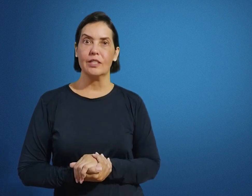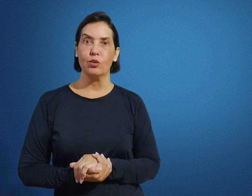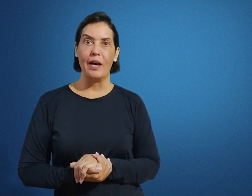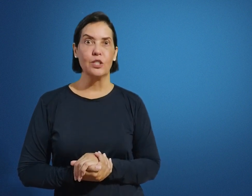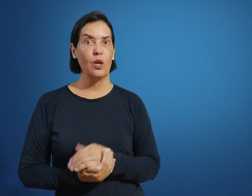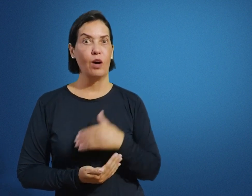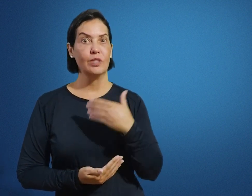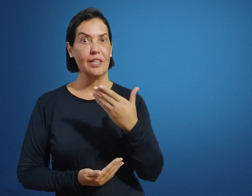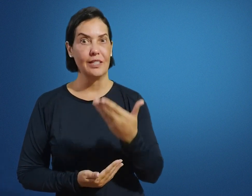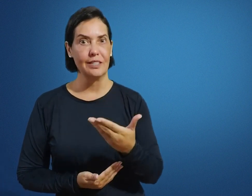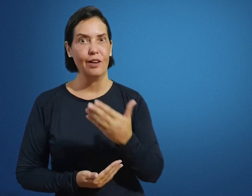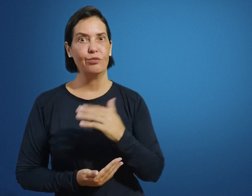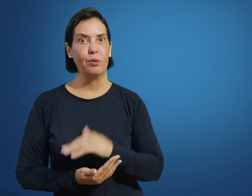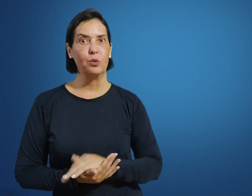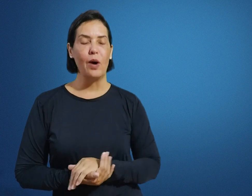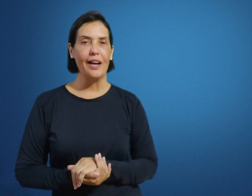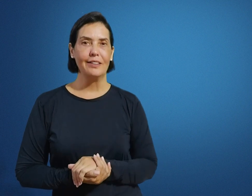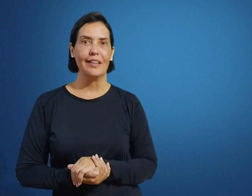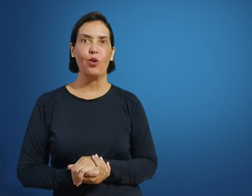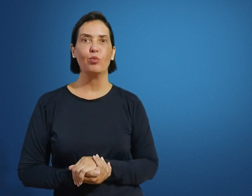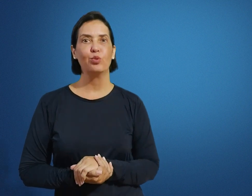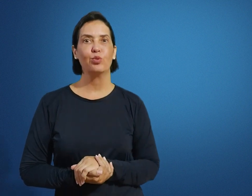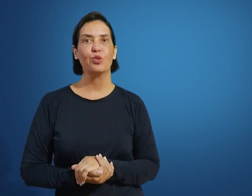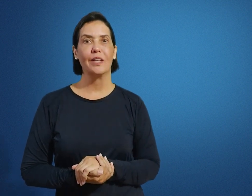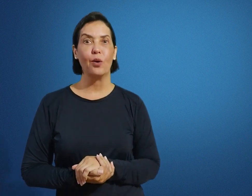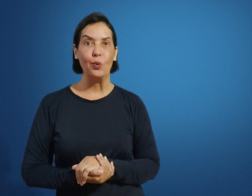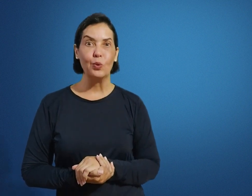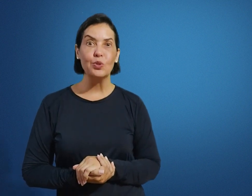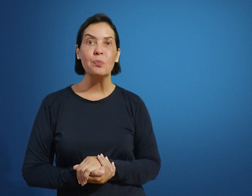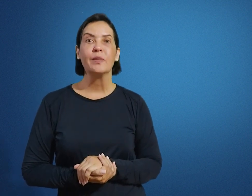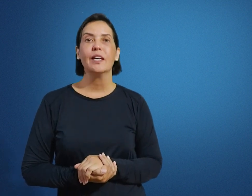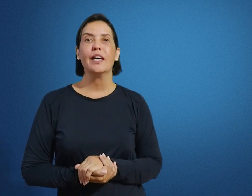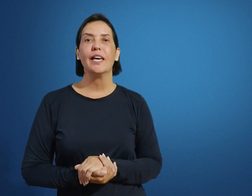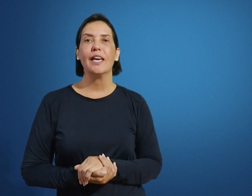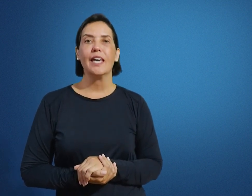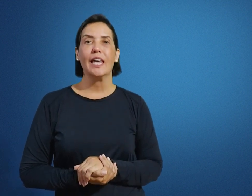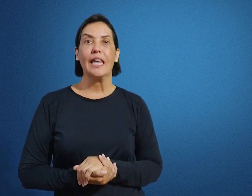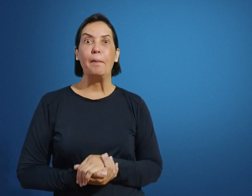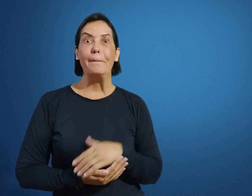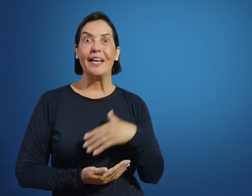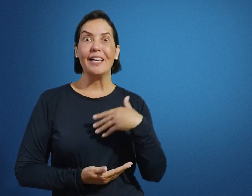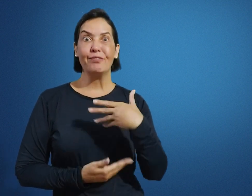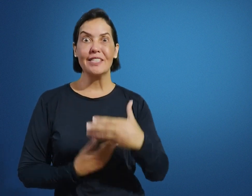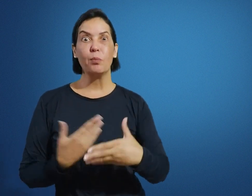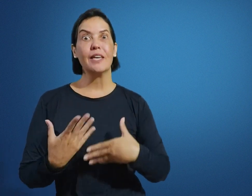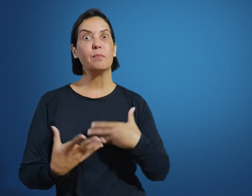ensino básico, na qual vocês vão atuar, como futuros pedagogos, para fazer esse